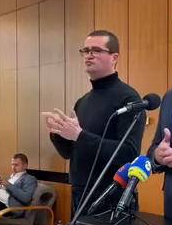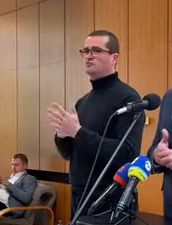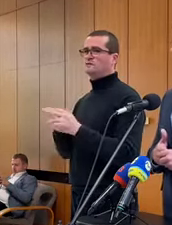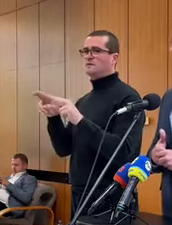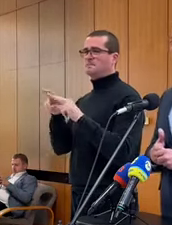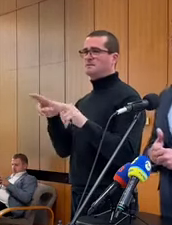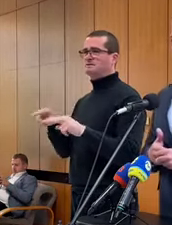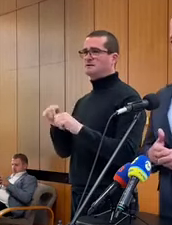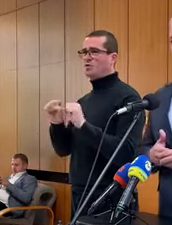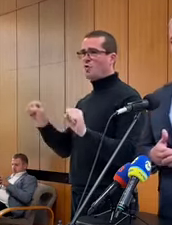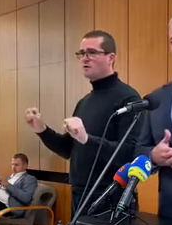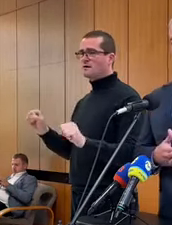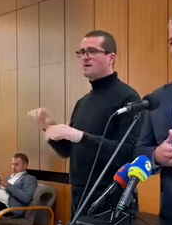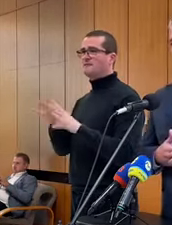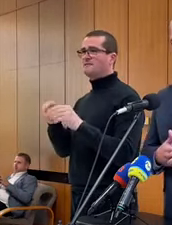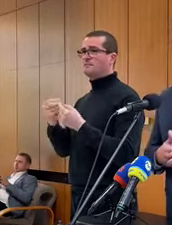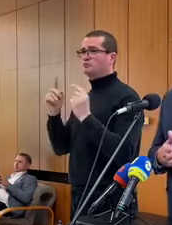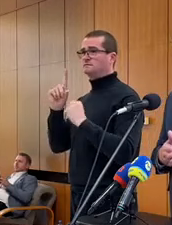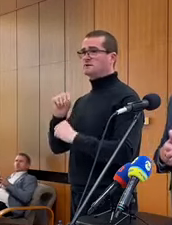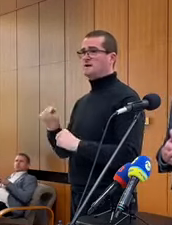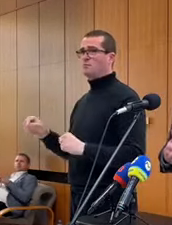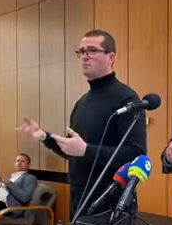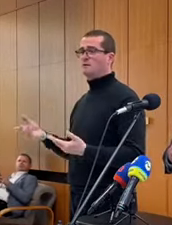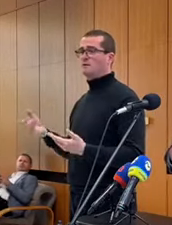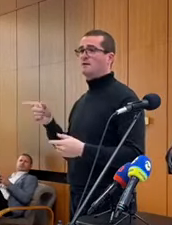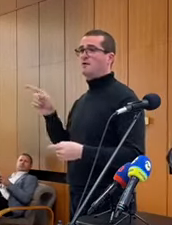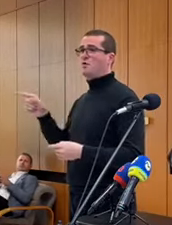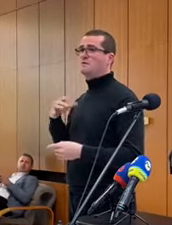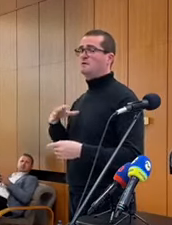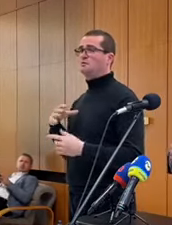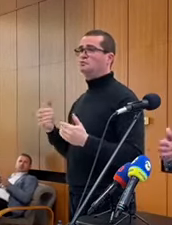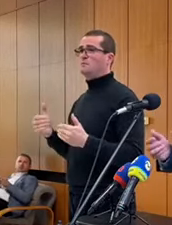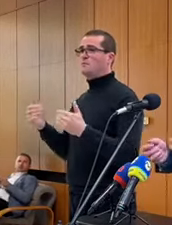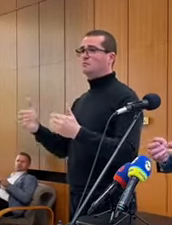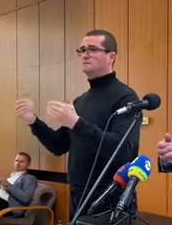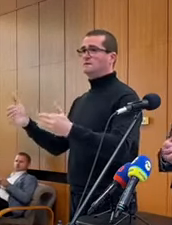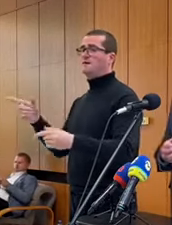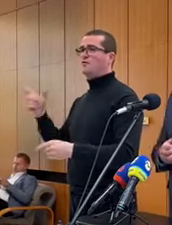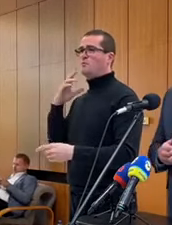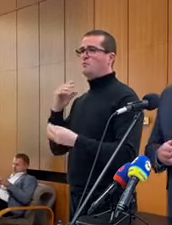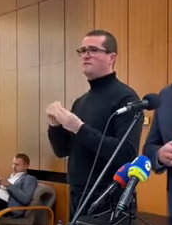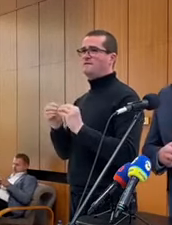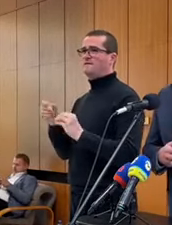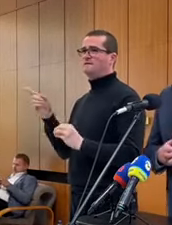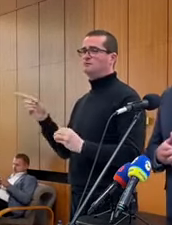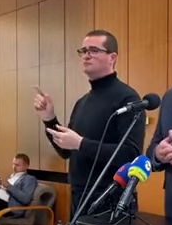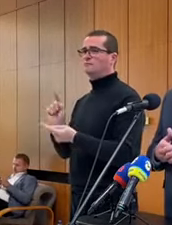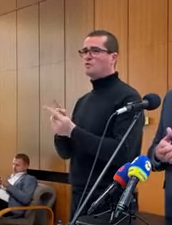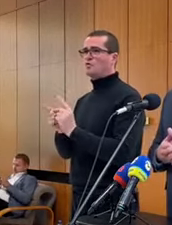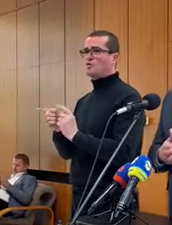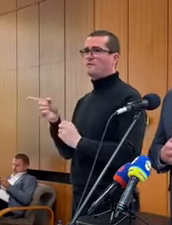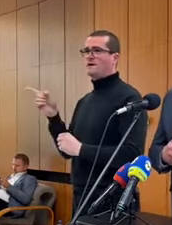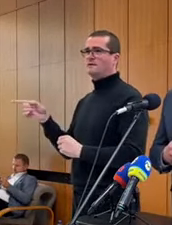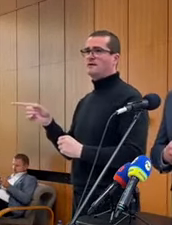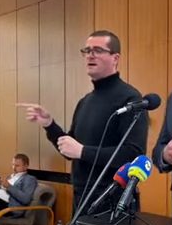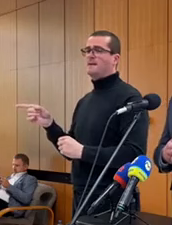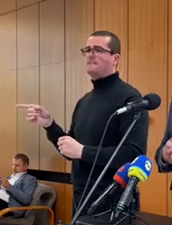o medzinárodnú ochranu v rámci Slovenskej republiky. Oni sa chcú posúvať ďalej. Toto bude aj predmetom rokovania